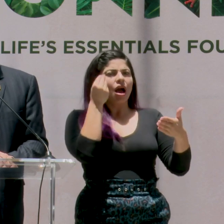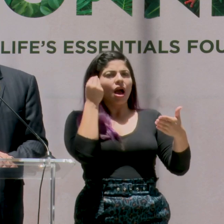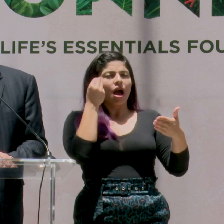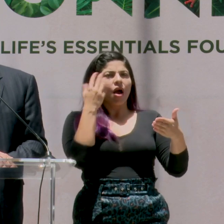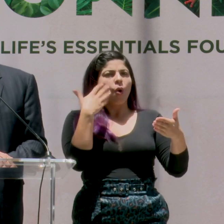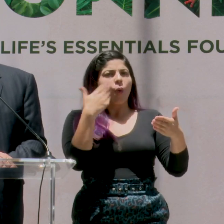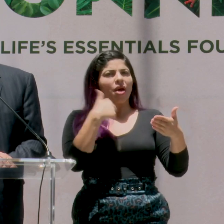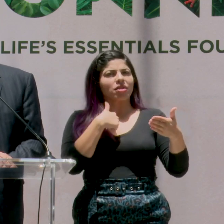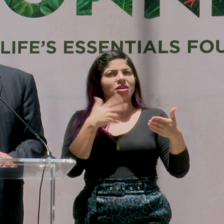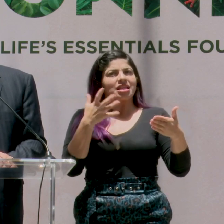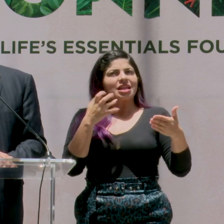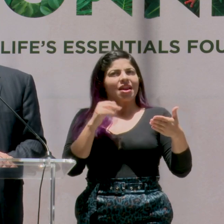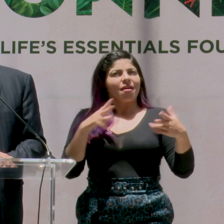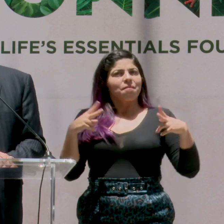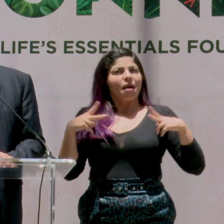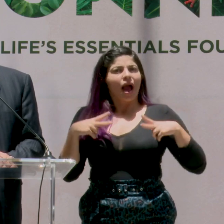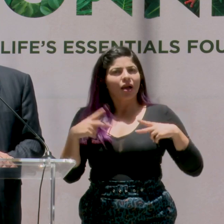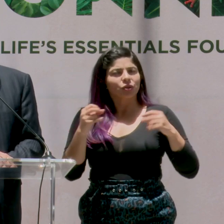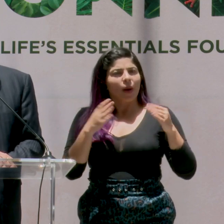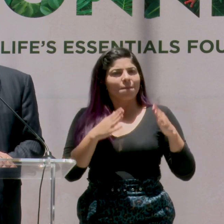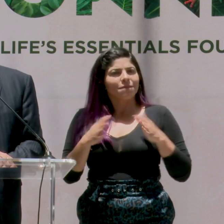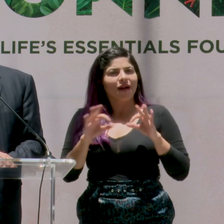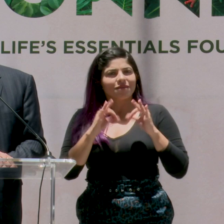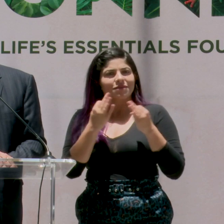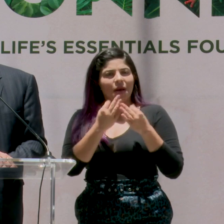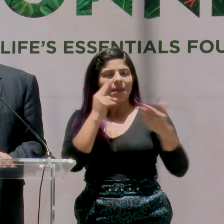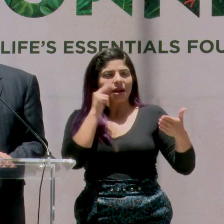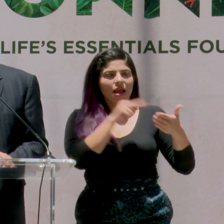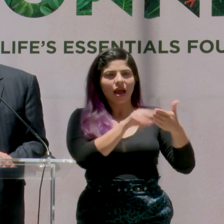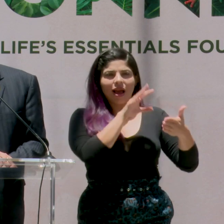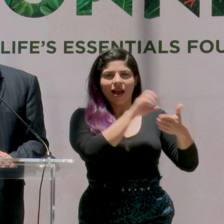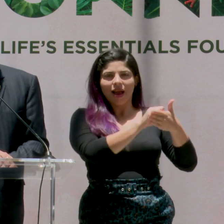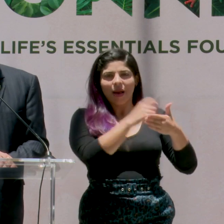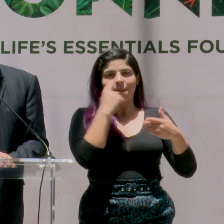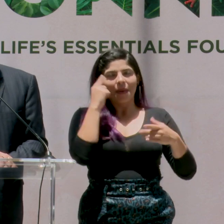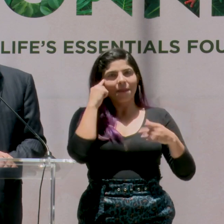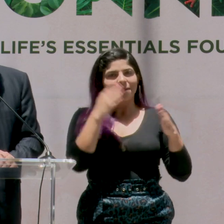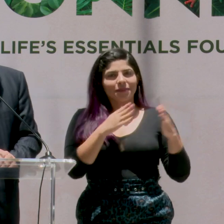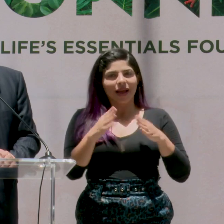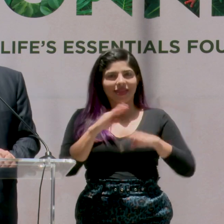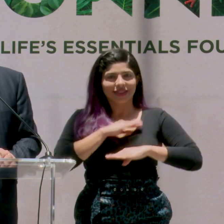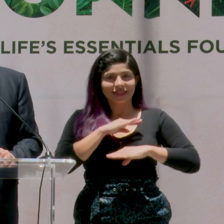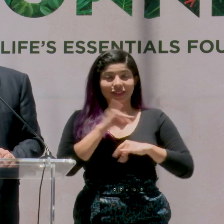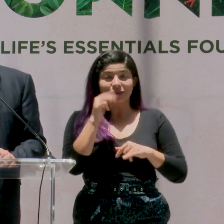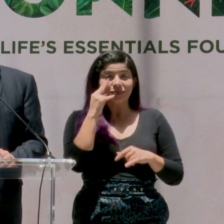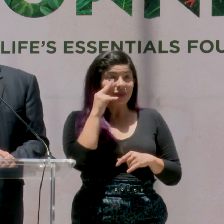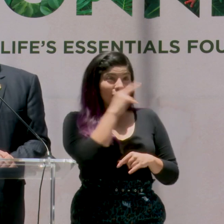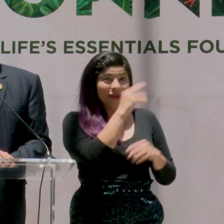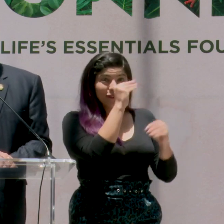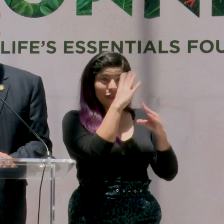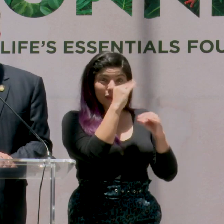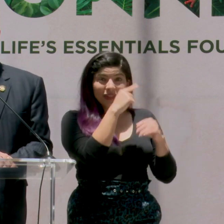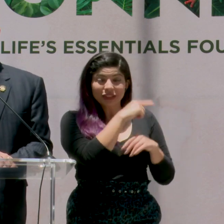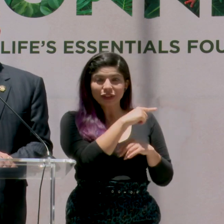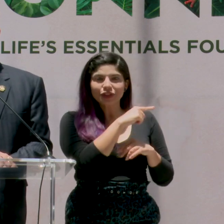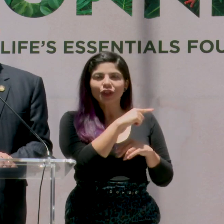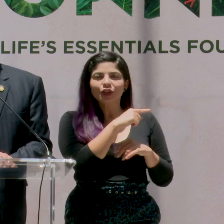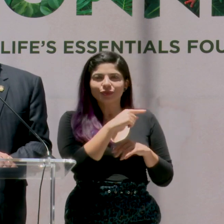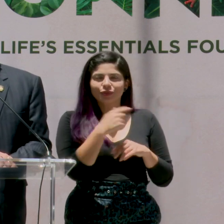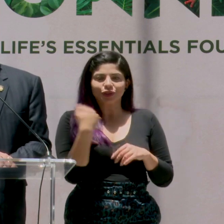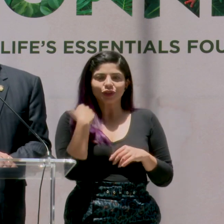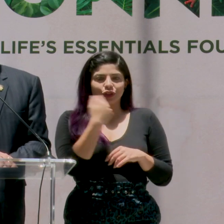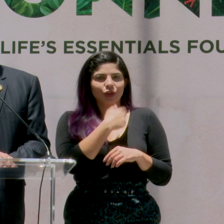hora de hacer sus vacaciones o hacer sus planes familiares de descanso. Y como lo hemos visto en los datos, somos